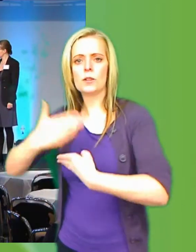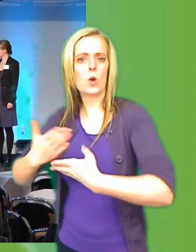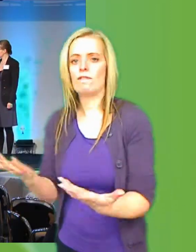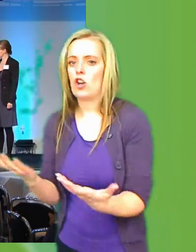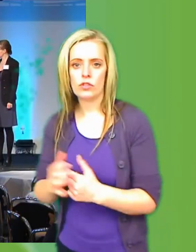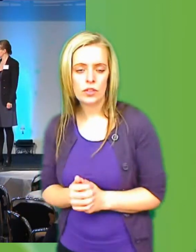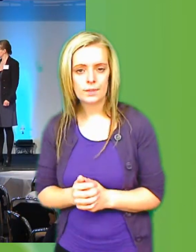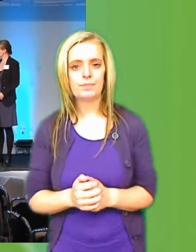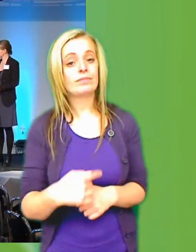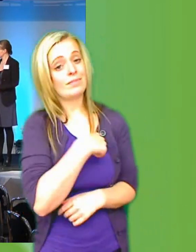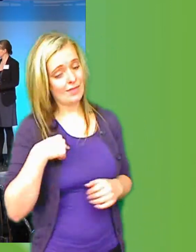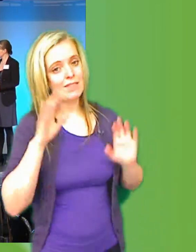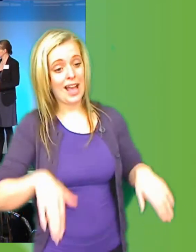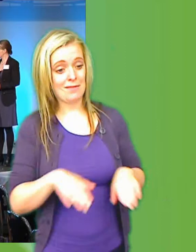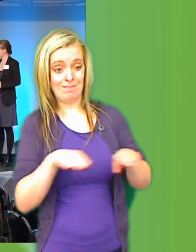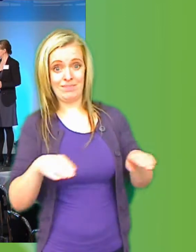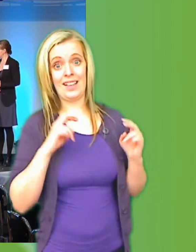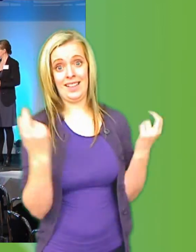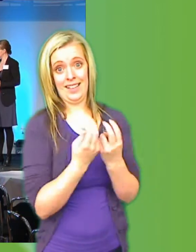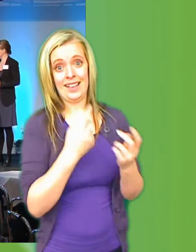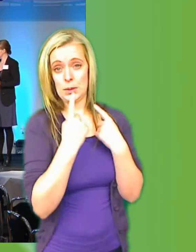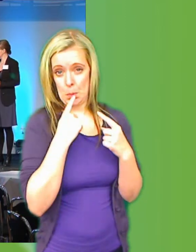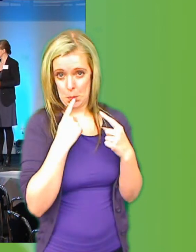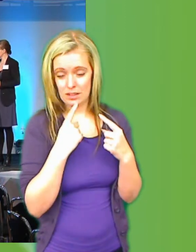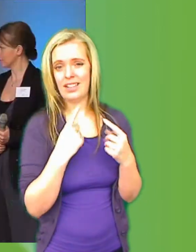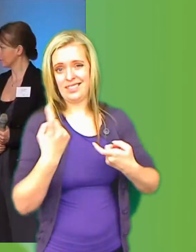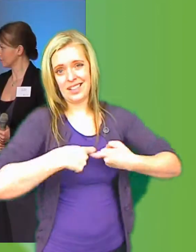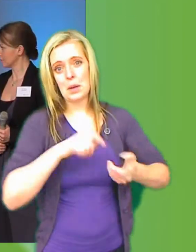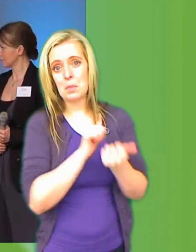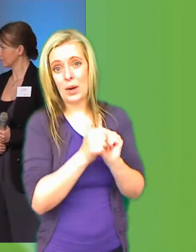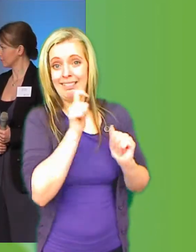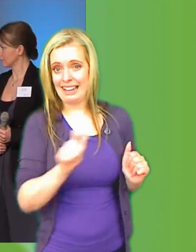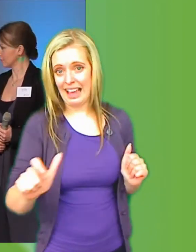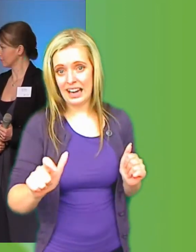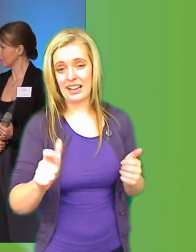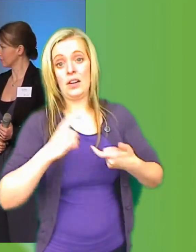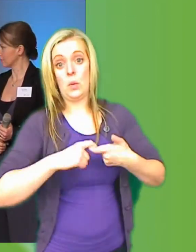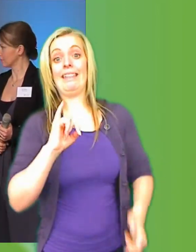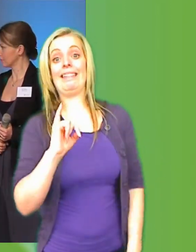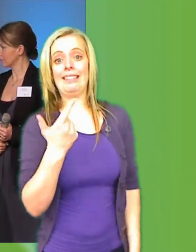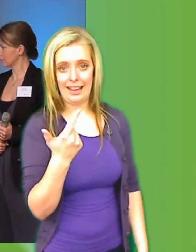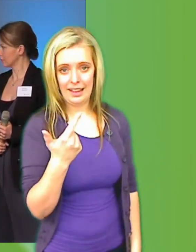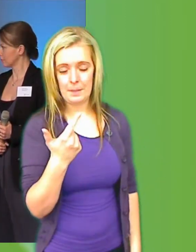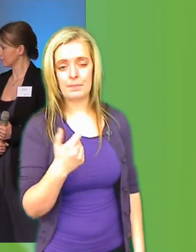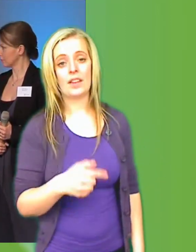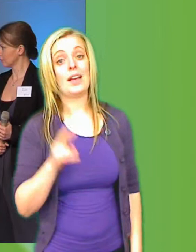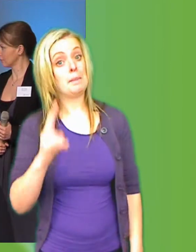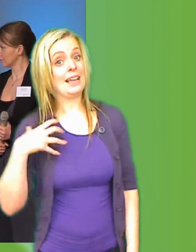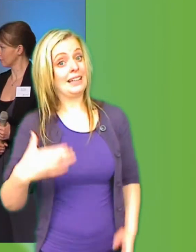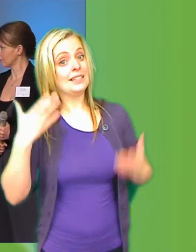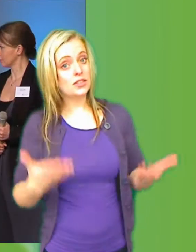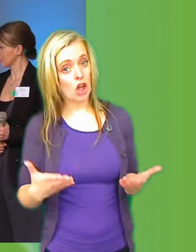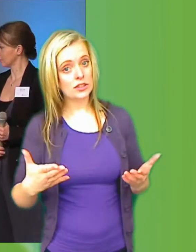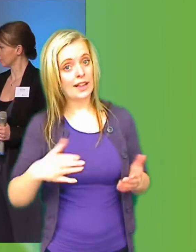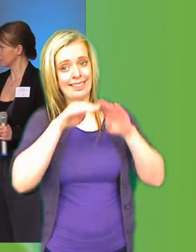Vi hade en liten diskussion vid vårt bord när det gäller just politiker. Och it. Och på riksdagsnivå och på